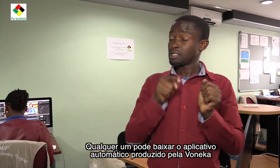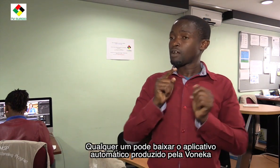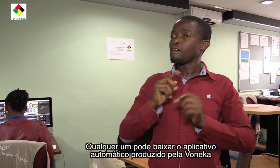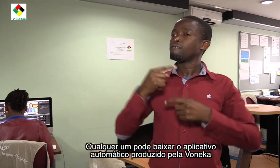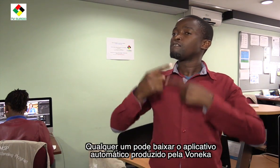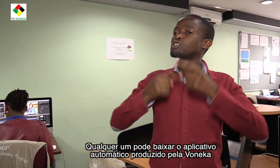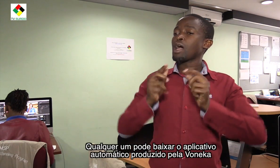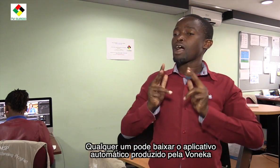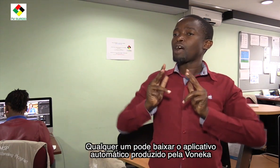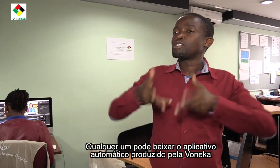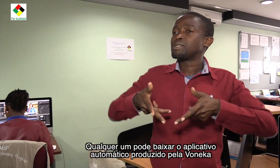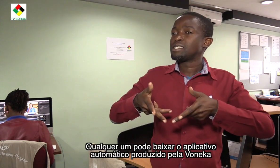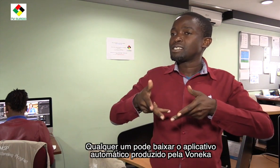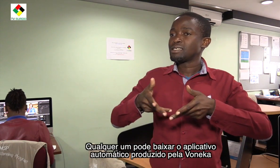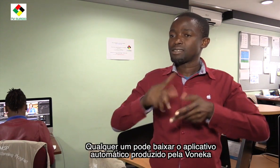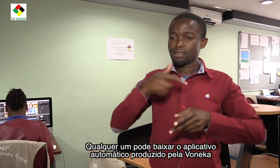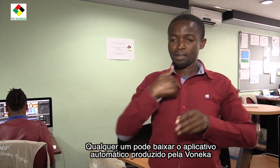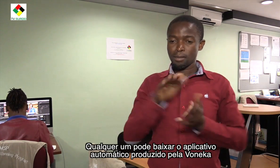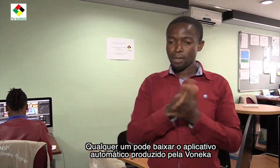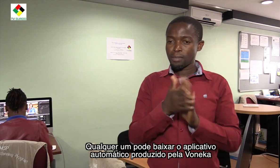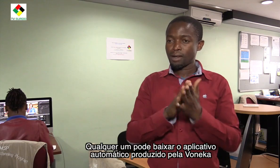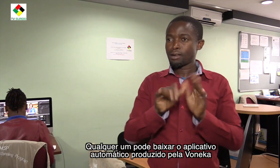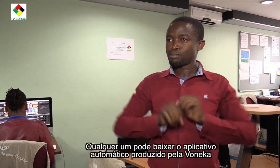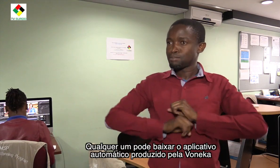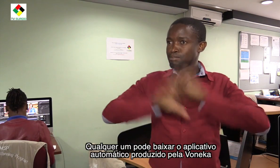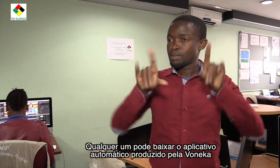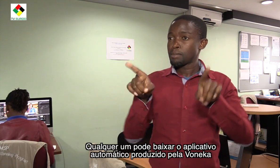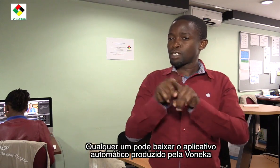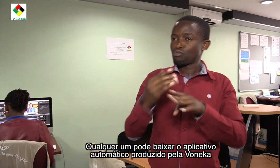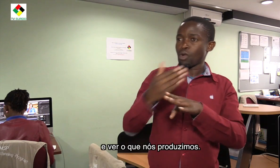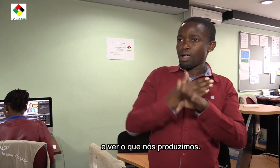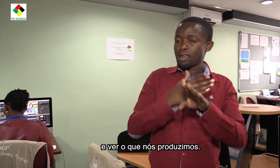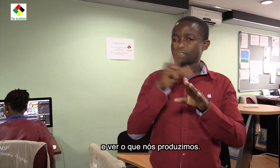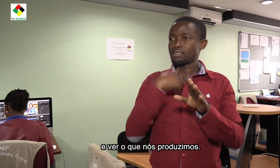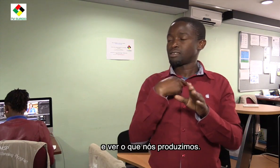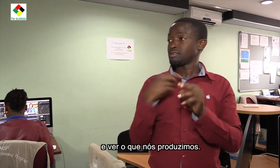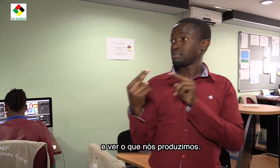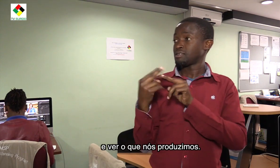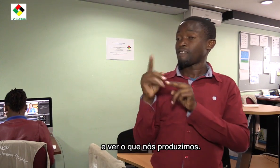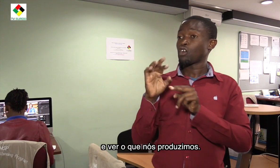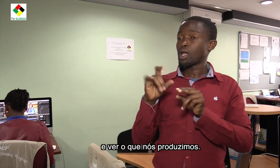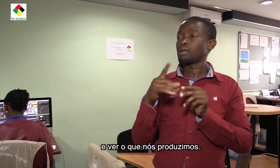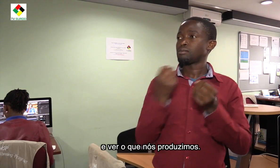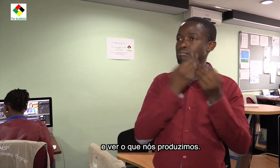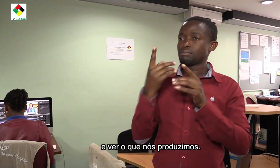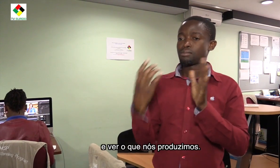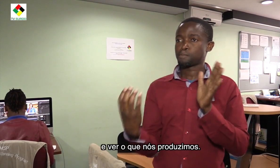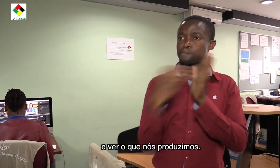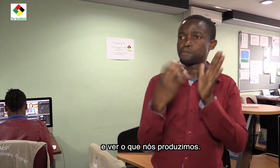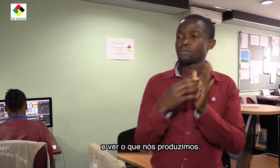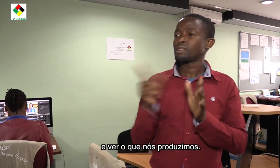Qualquer um pode baixar o aplicativo automático produzido pela Oneca e ver o que nós produzimos.